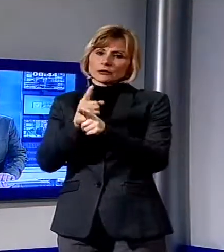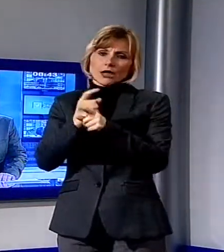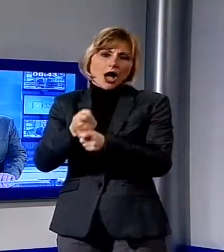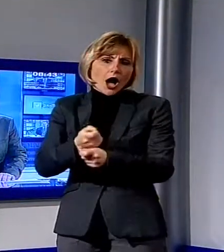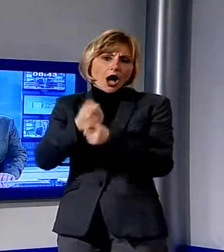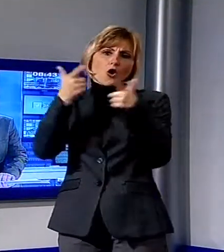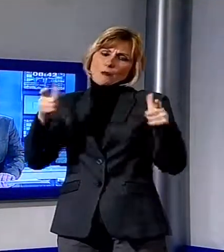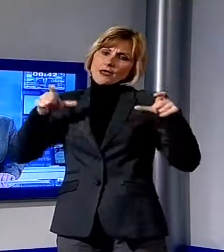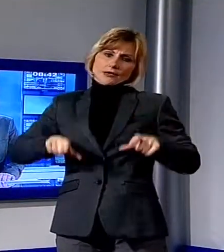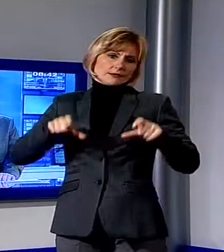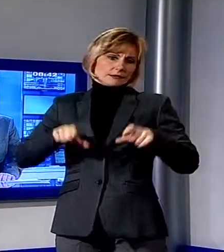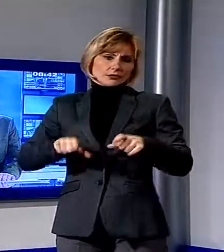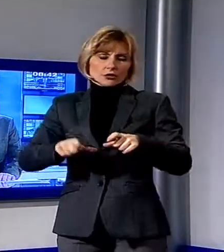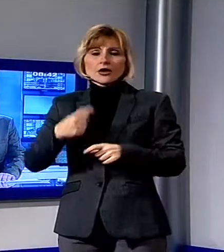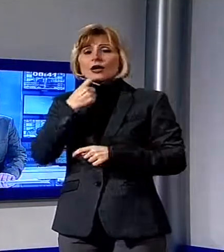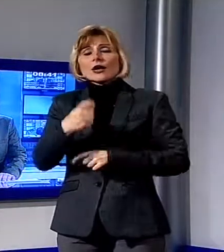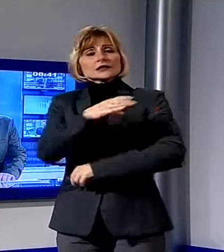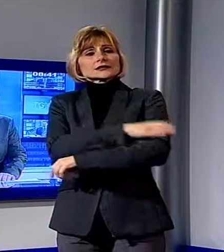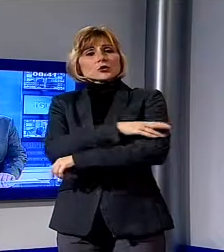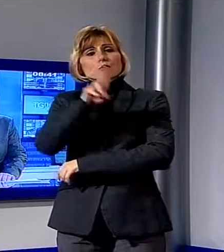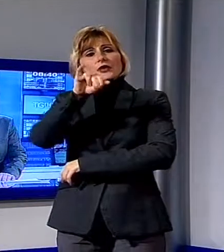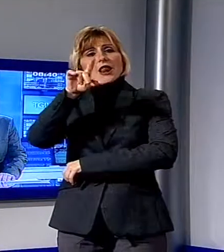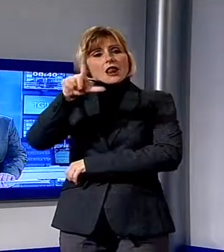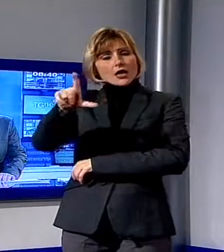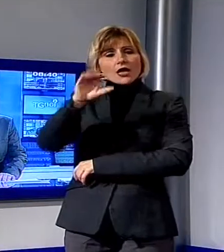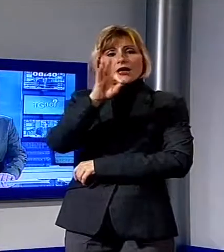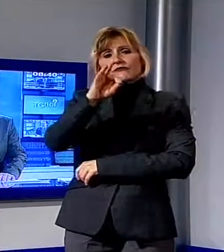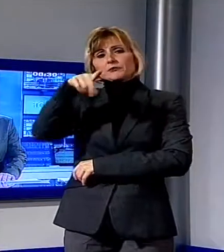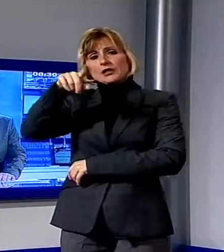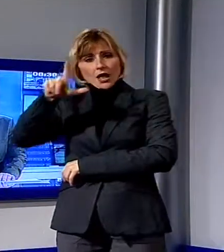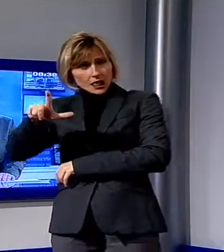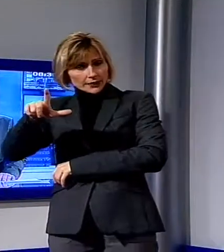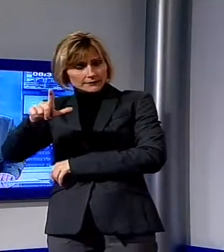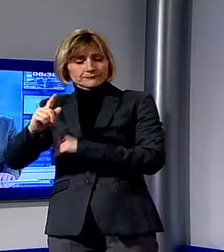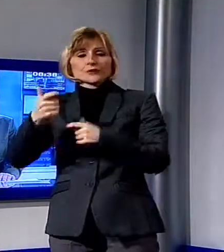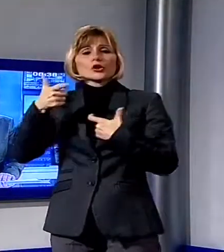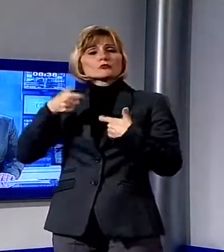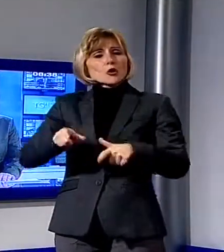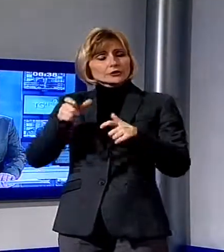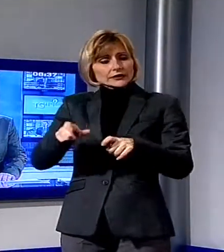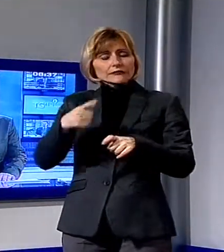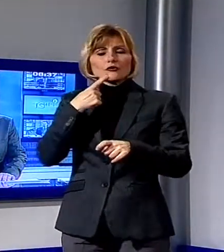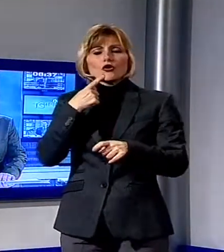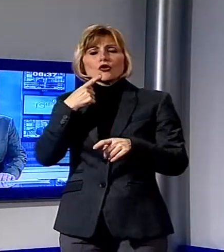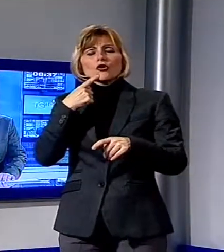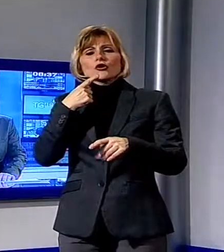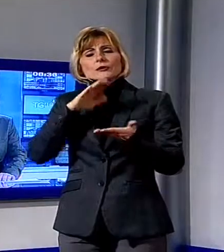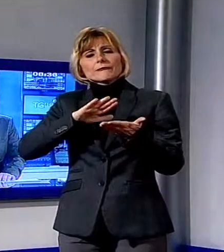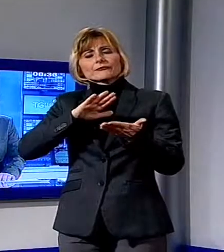di Lucca, lo chiede il sindacato Will FPL spiegando che a causa di una sottovalutazione in sede